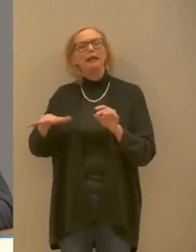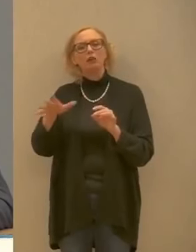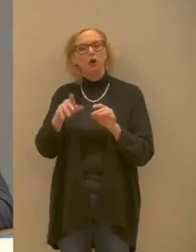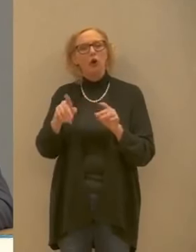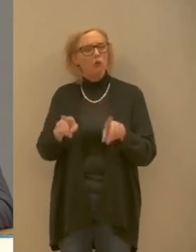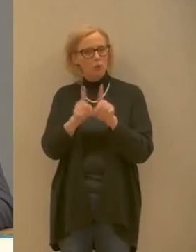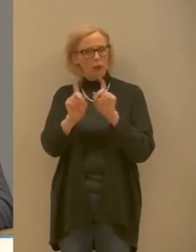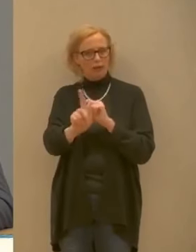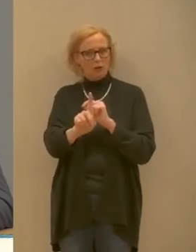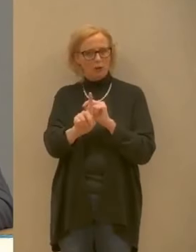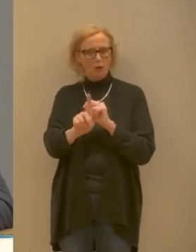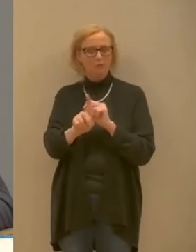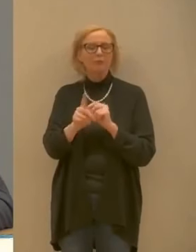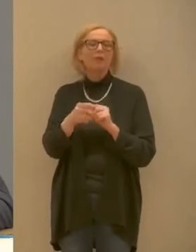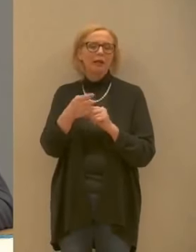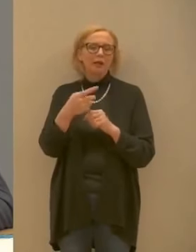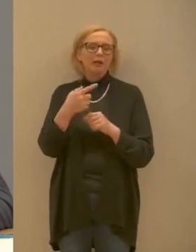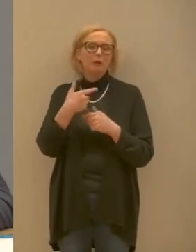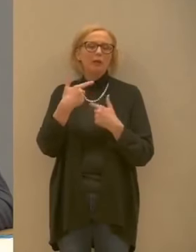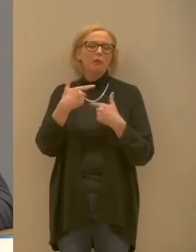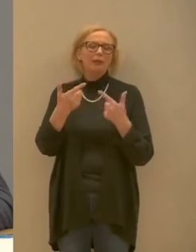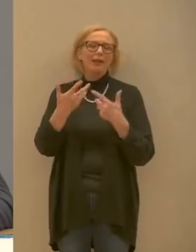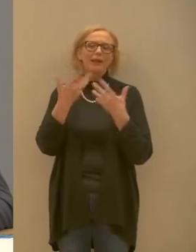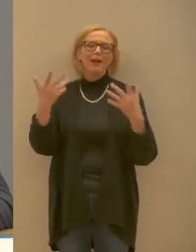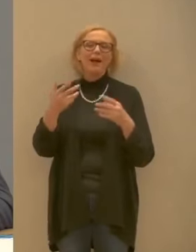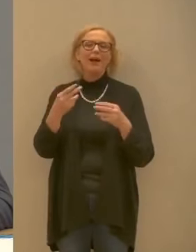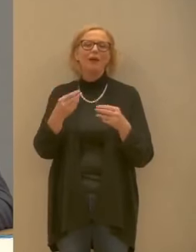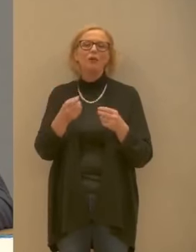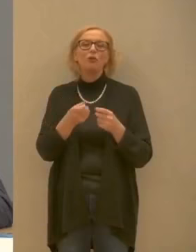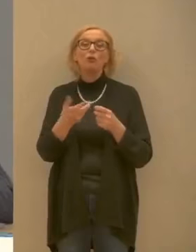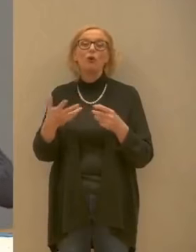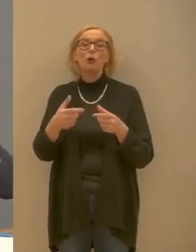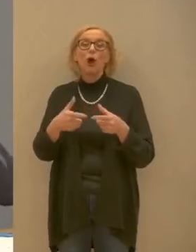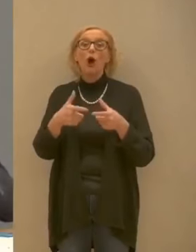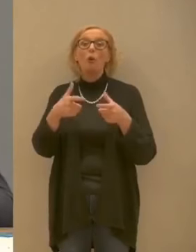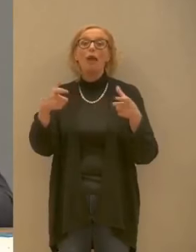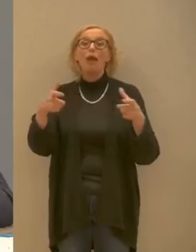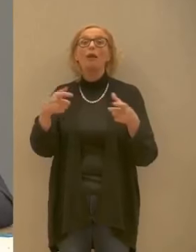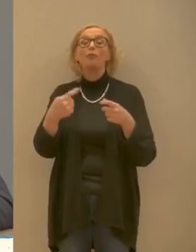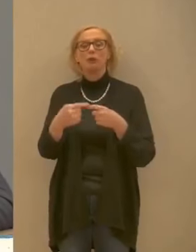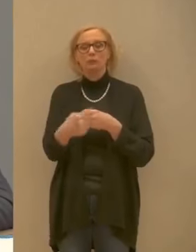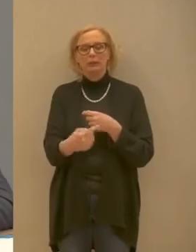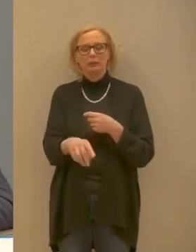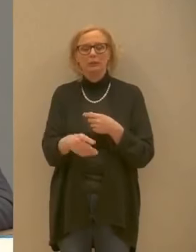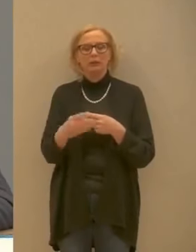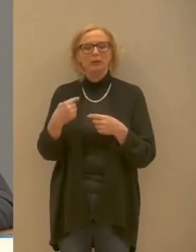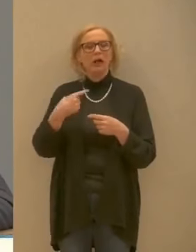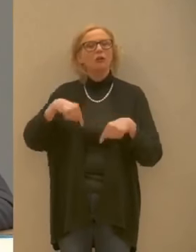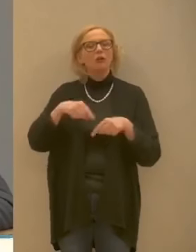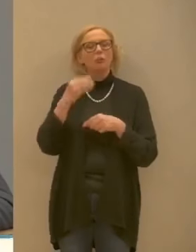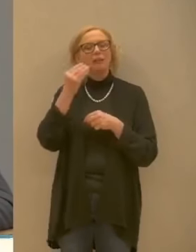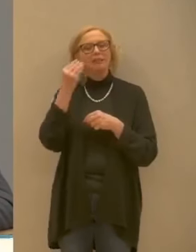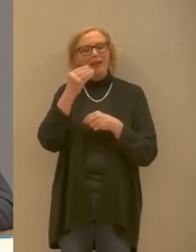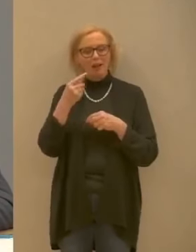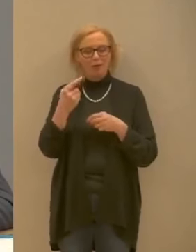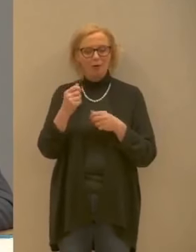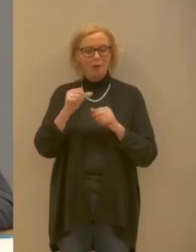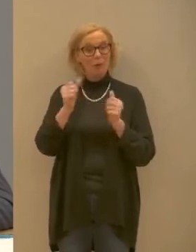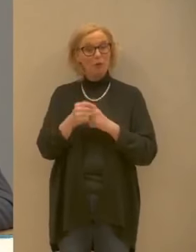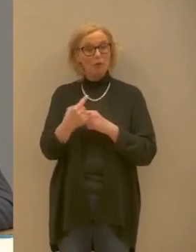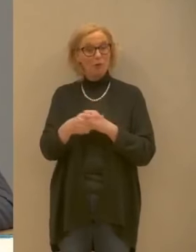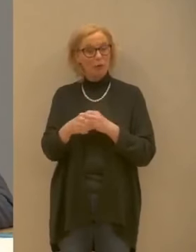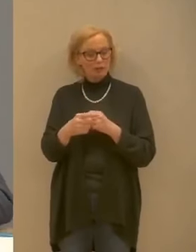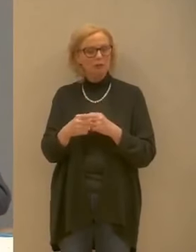'importanza del numero crescente sul nostro territorio. Ma crediamo che alla fine questo modo di agire, secondo la parte